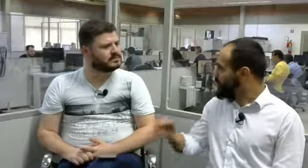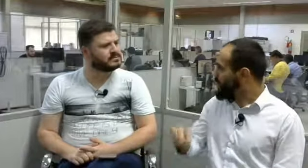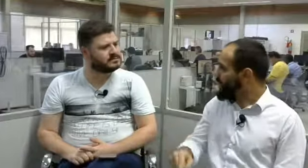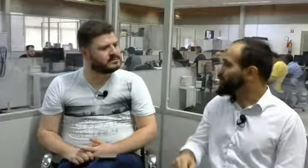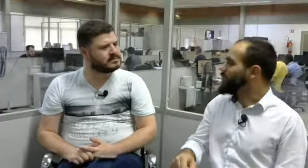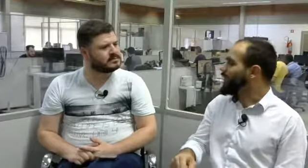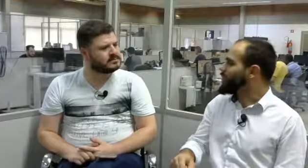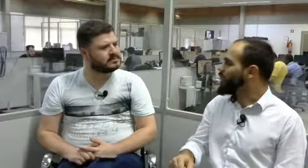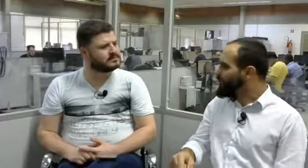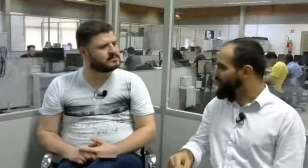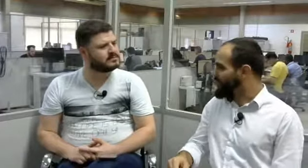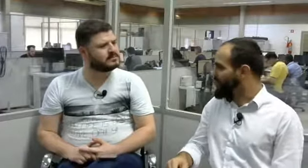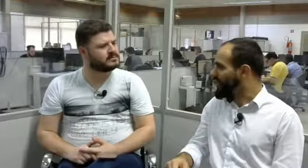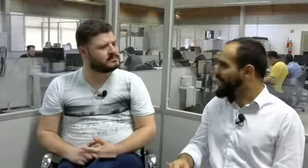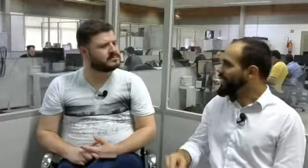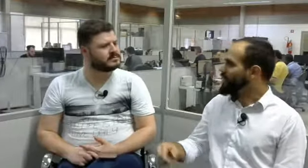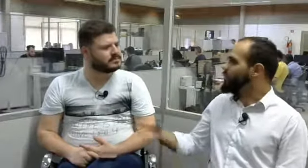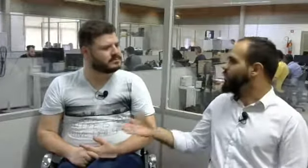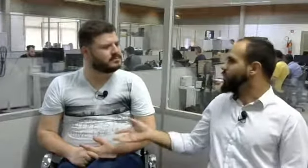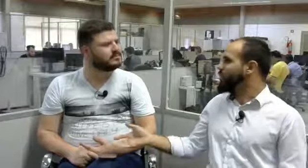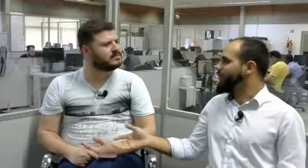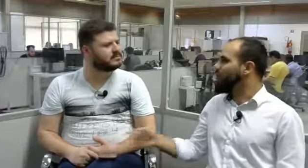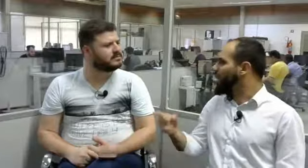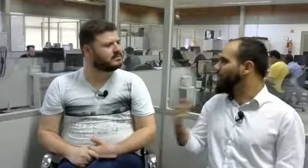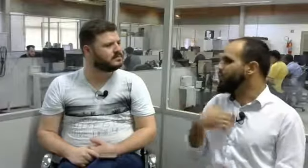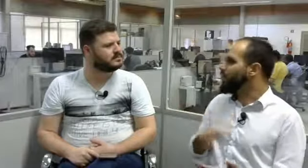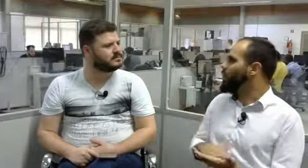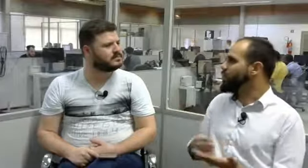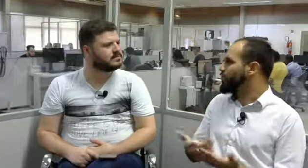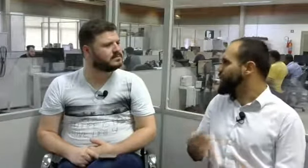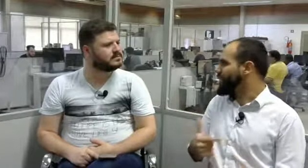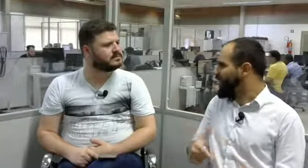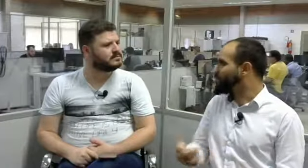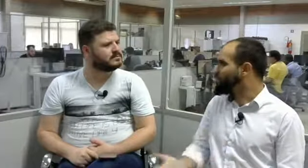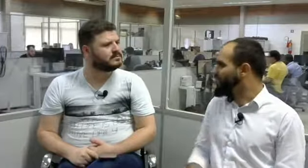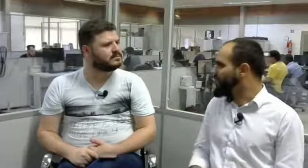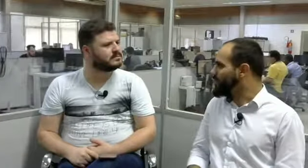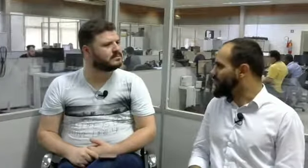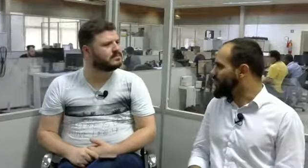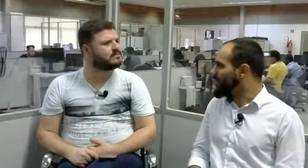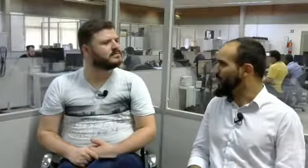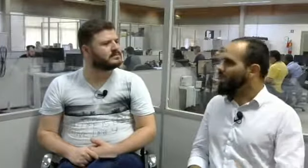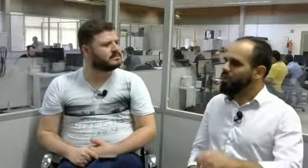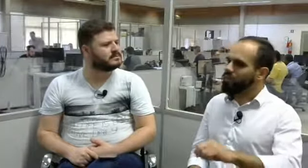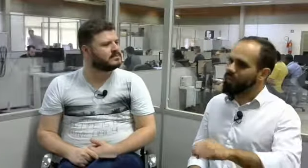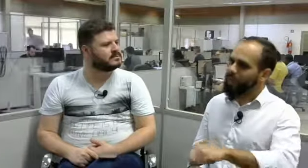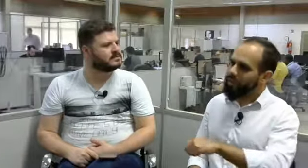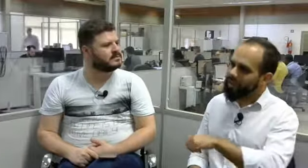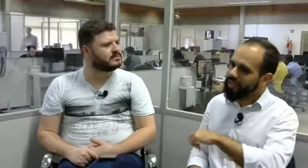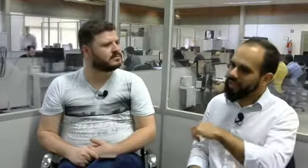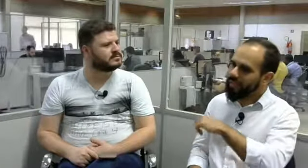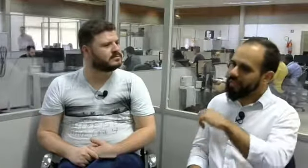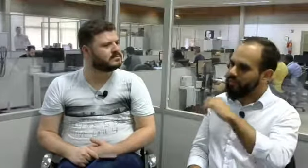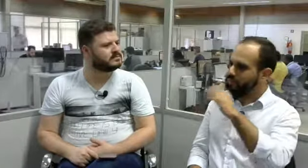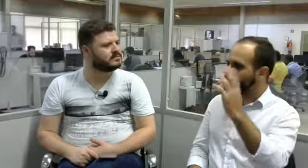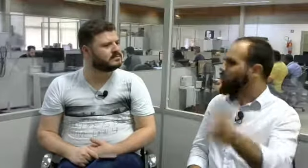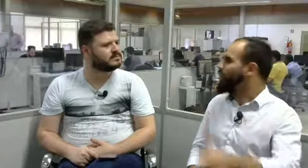decreto pede que aconteça, né? Eu vou no hospital e lá eu não encontro o intérprete de Libras, né? Eu vou na maioria dos locais